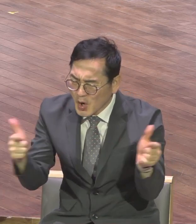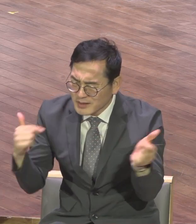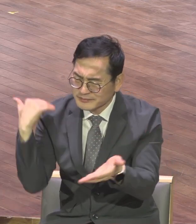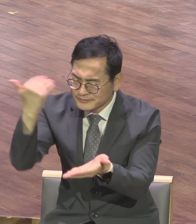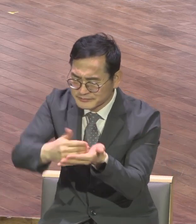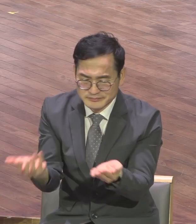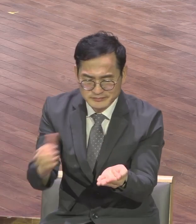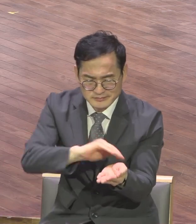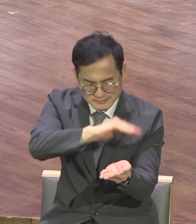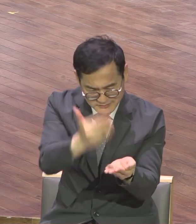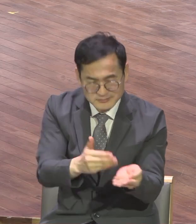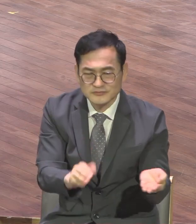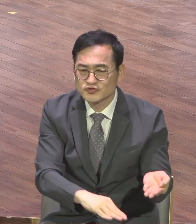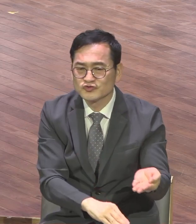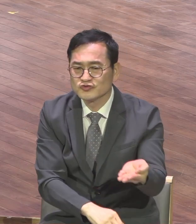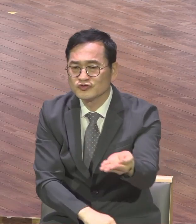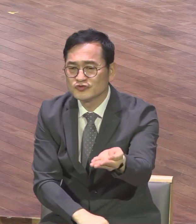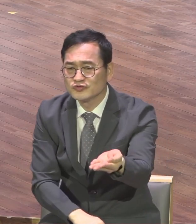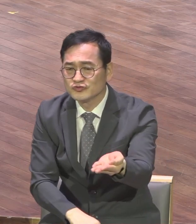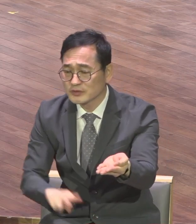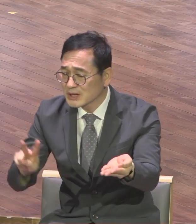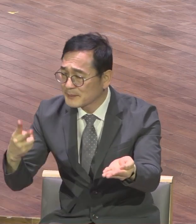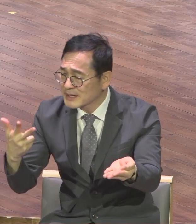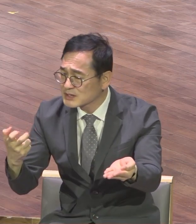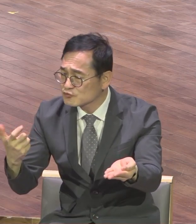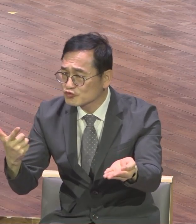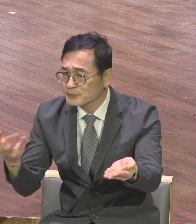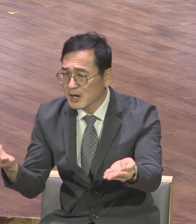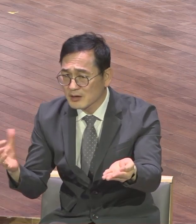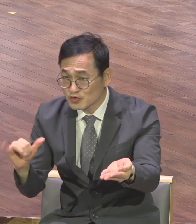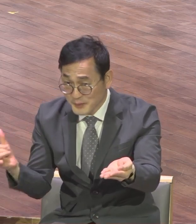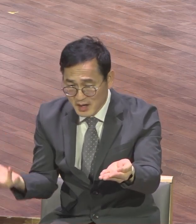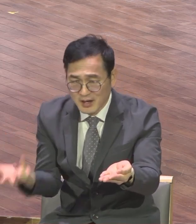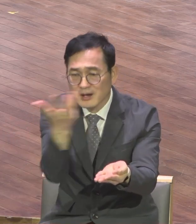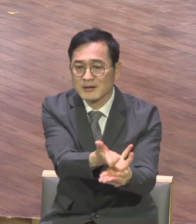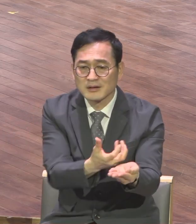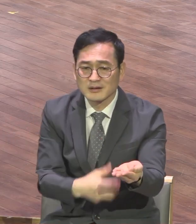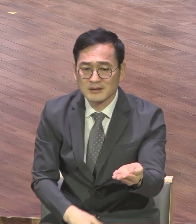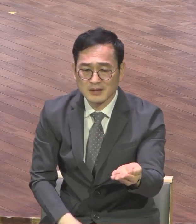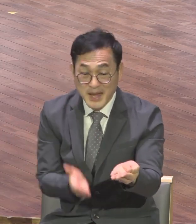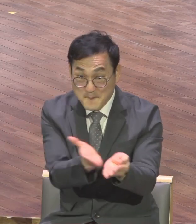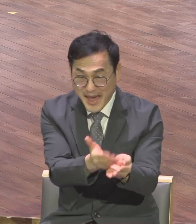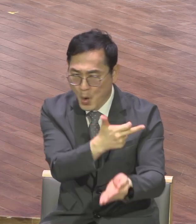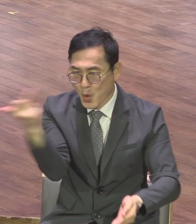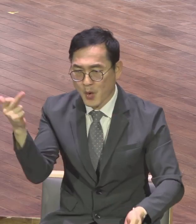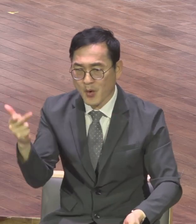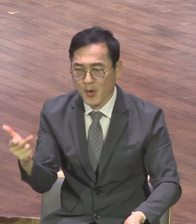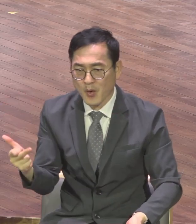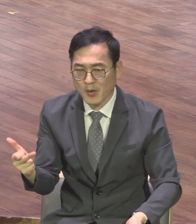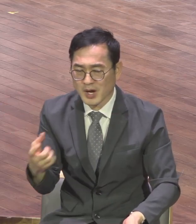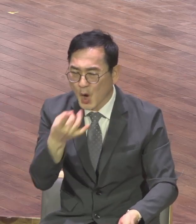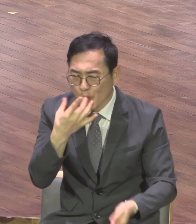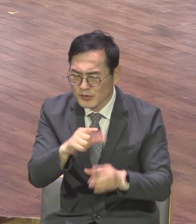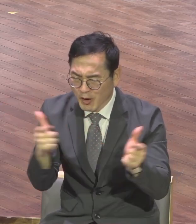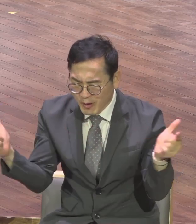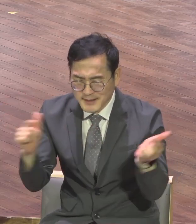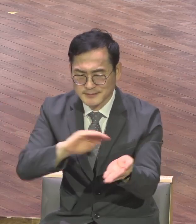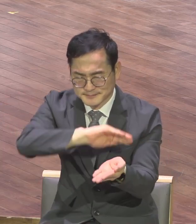운반선인데 276명의 성격이 함께 탈 정도로 대형 선박이었어요 이때 이때가